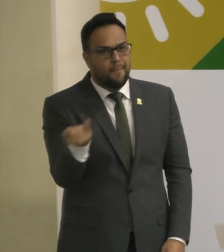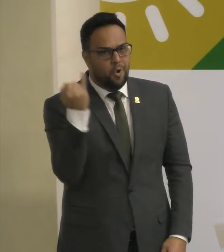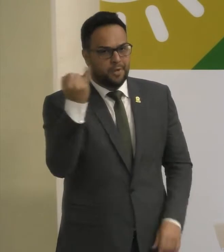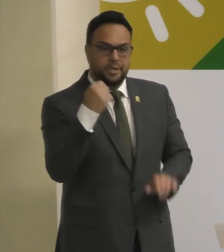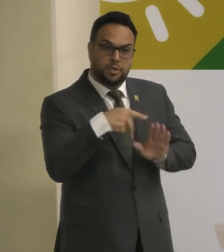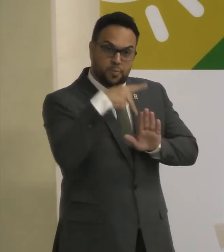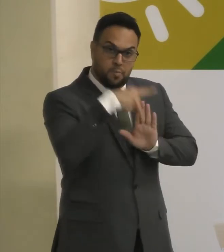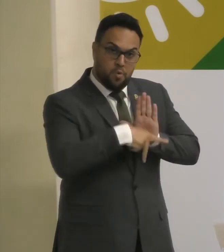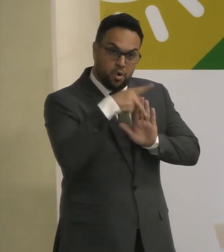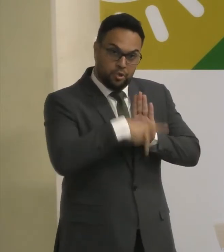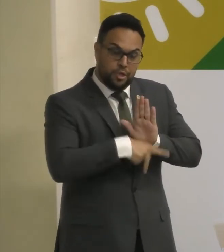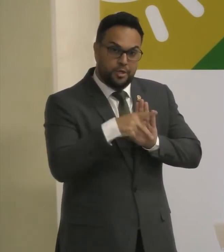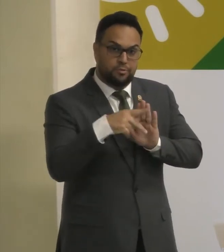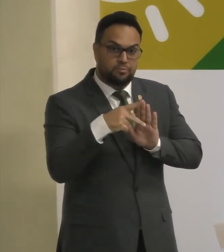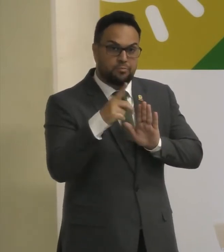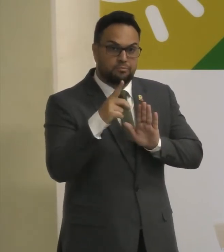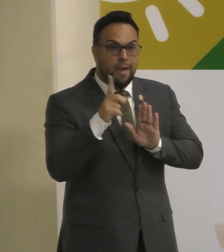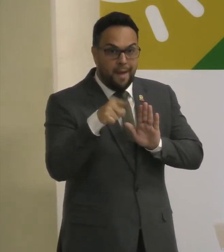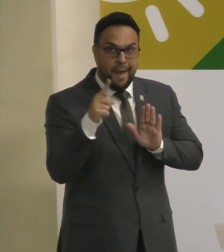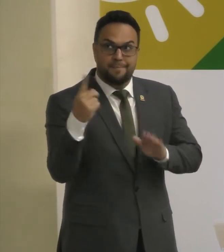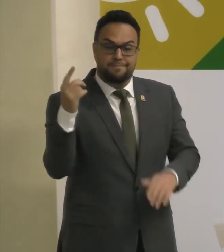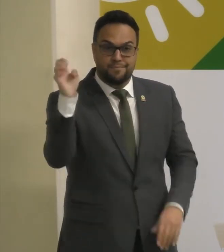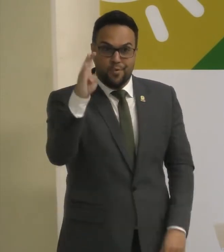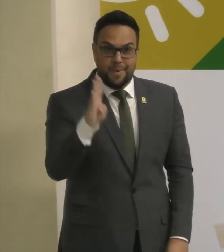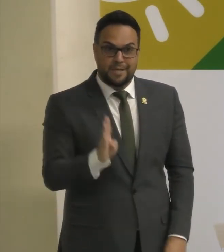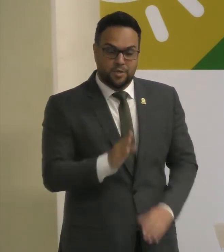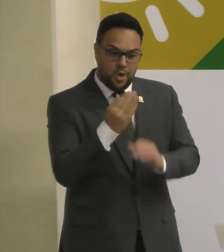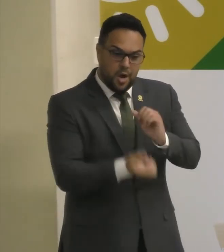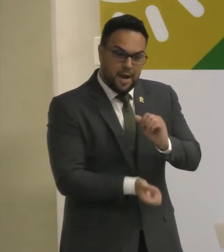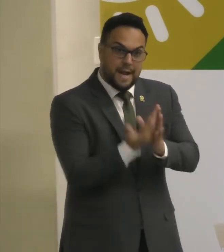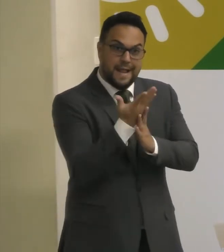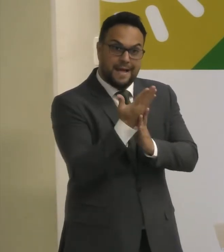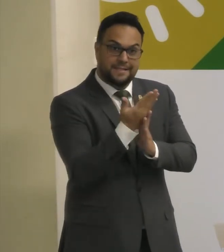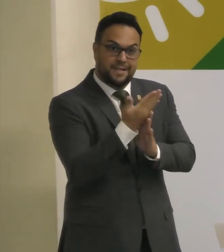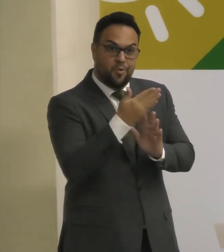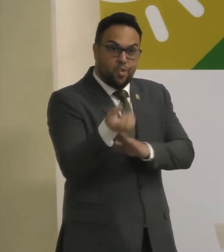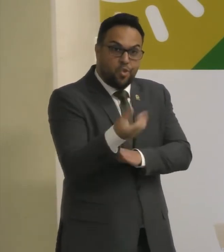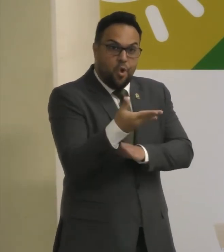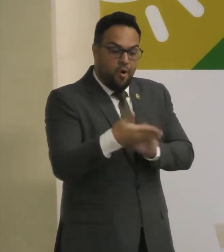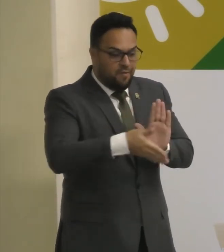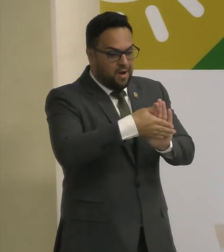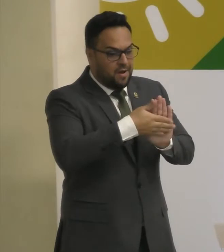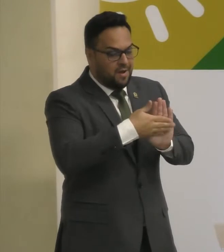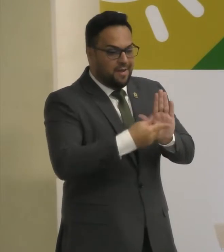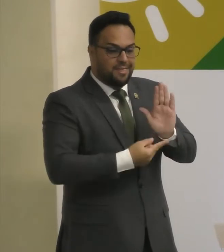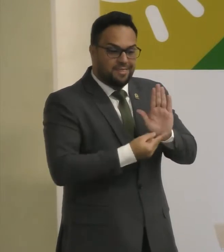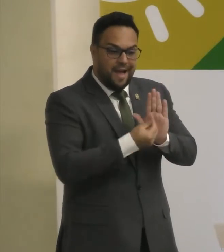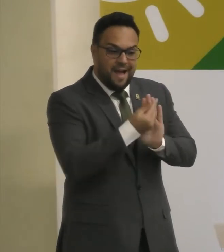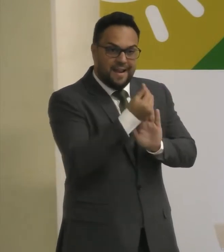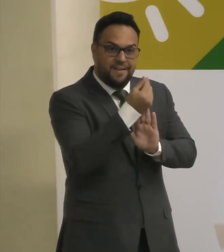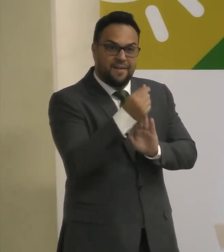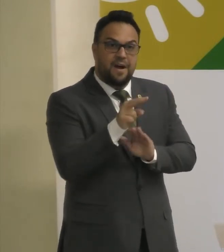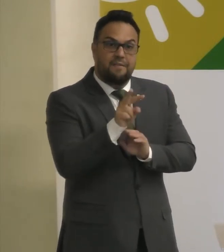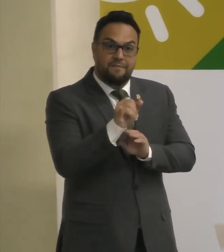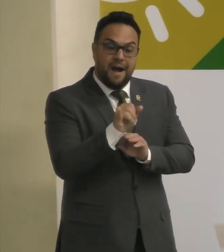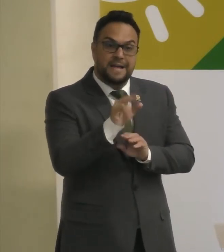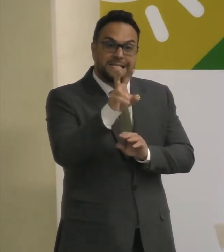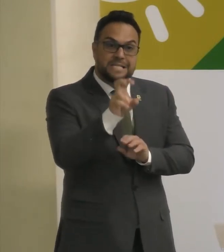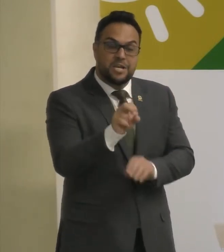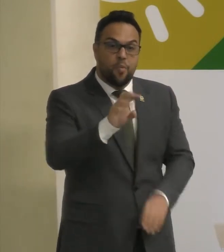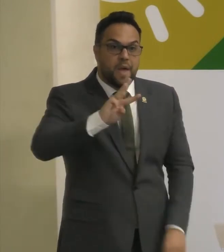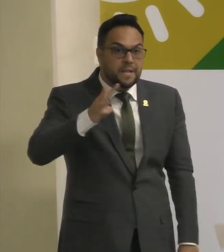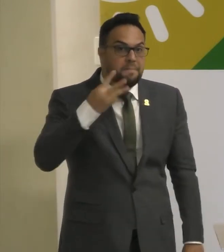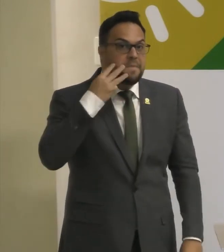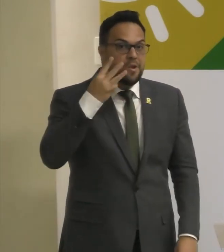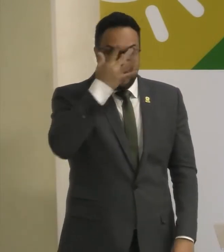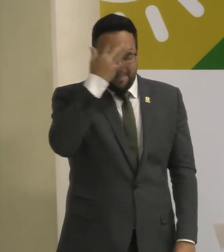projeto É para o nosso país A criação Dessa tarifa Vai atingir Aproximadamente 50 milhões De